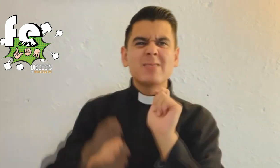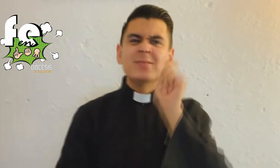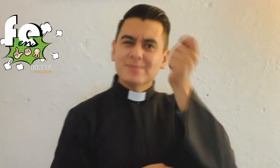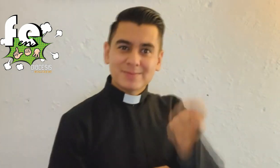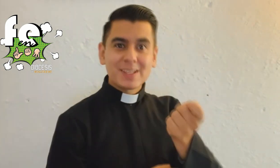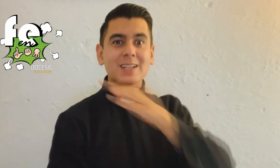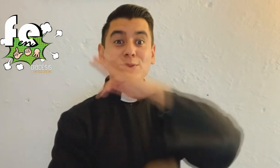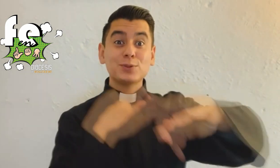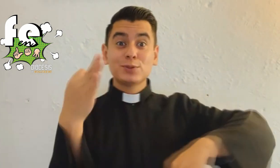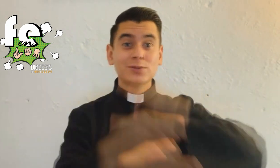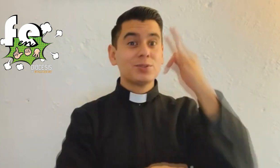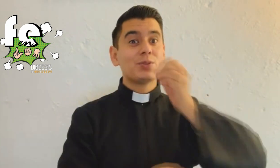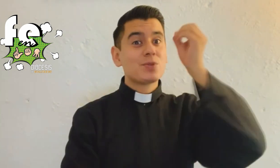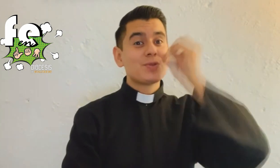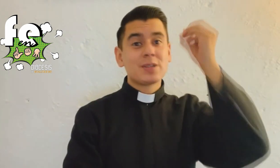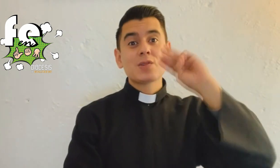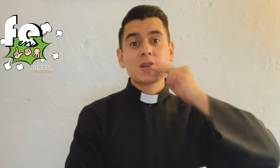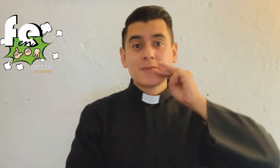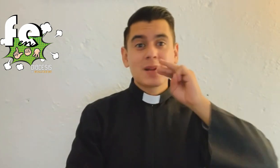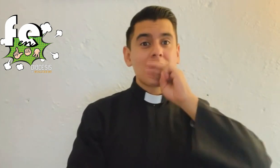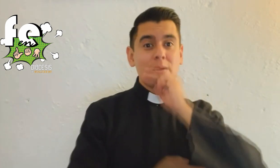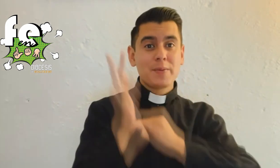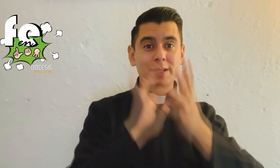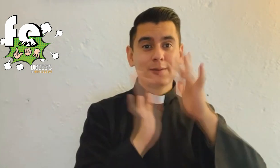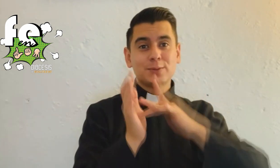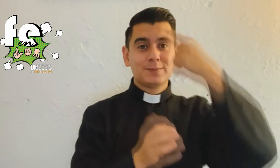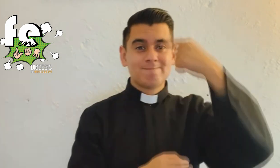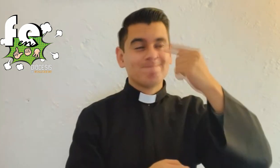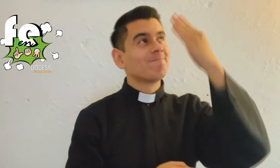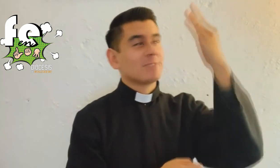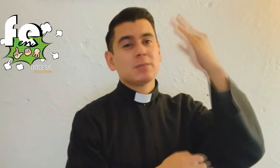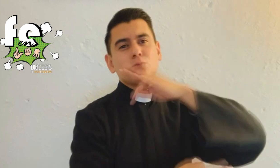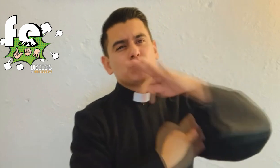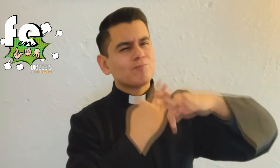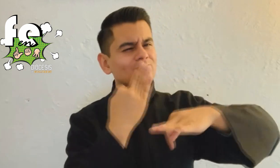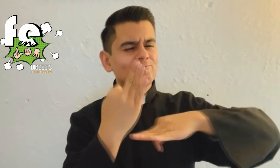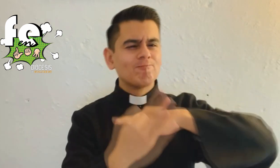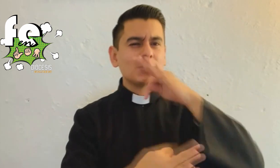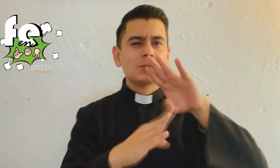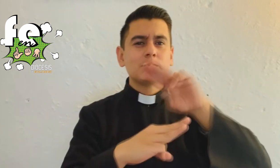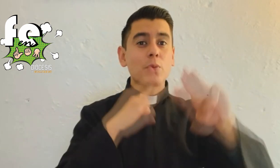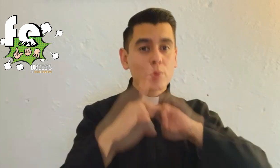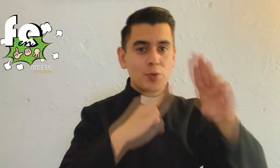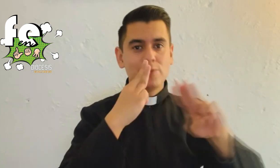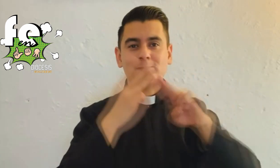una invitación a ornirnos a Dios mediante la intercesión de la Virgen María. También durante este mes